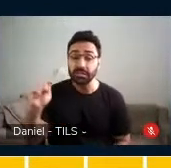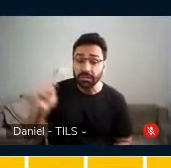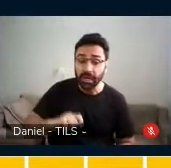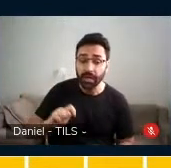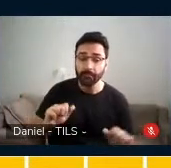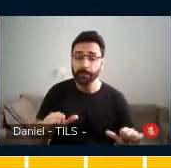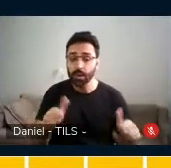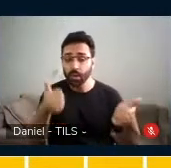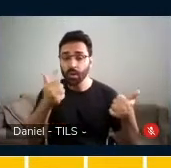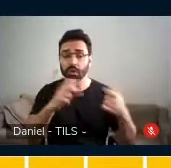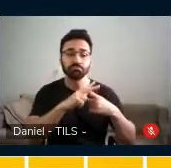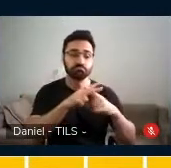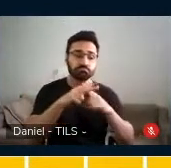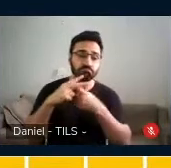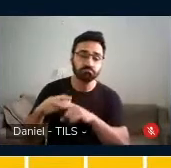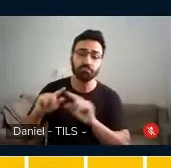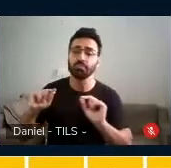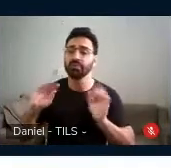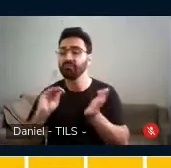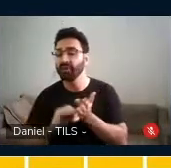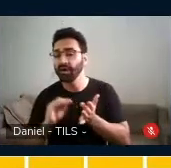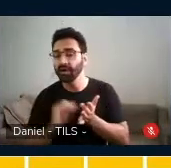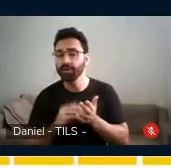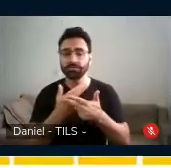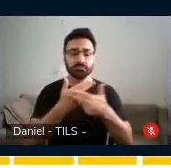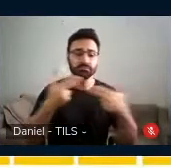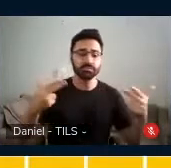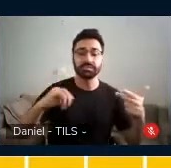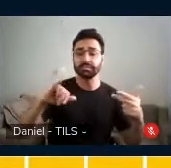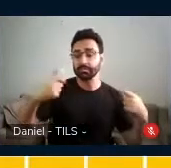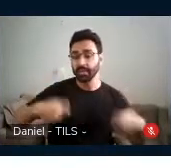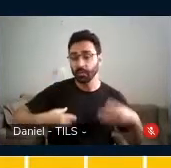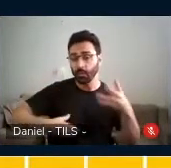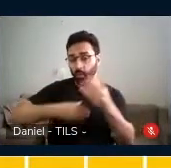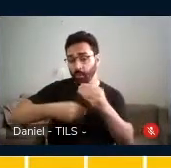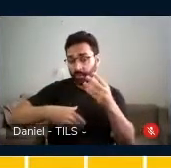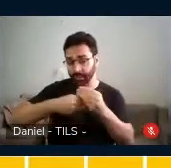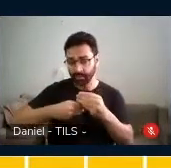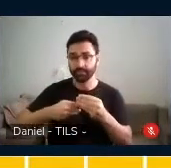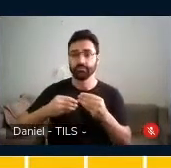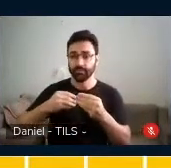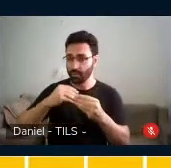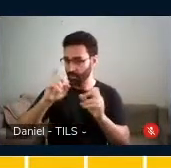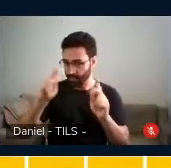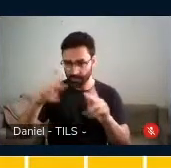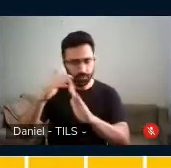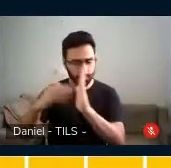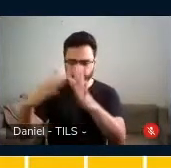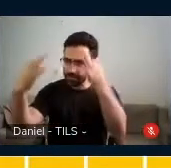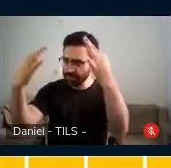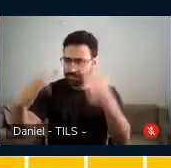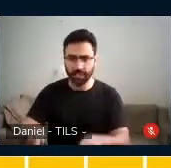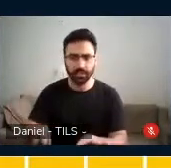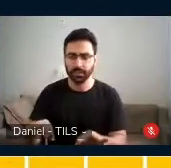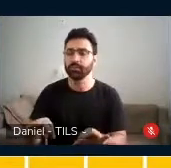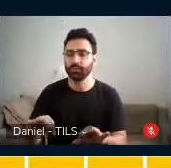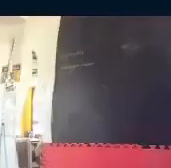mais alguma coisa, se faltou alguma coisa, se é preciso complementar. Está tudo certo, a gente está aqui em um ambiente de